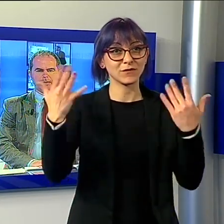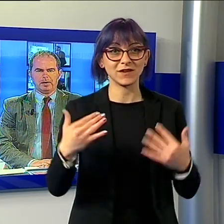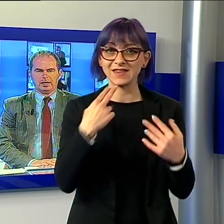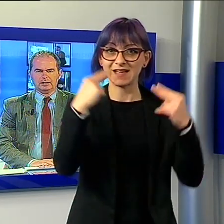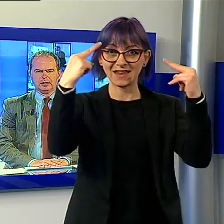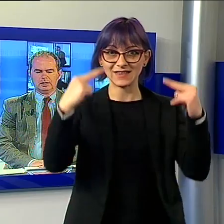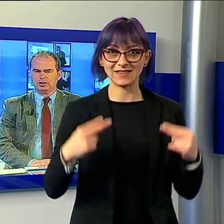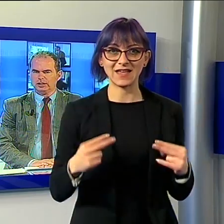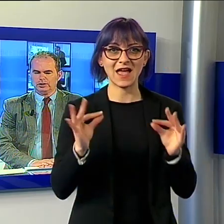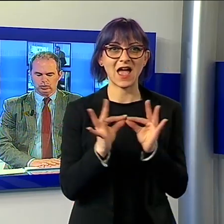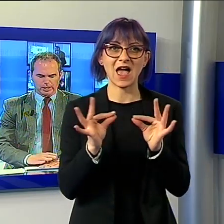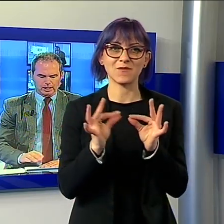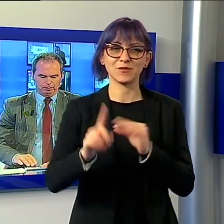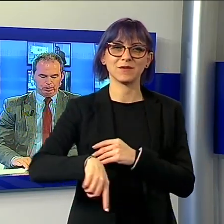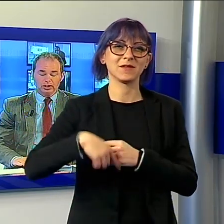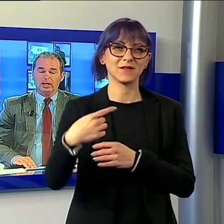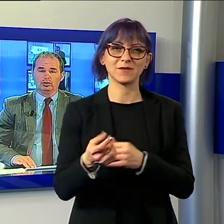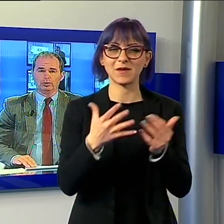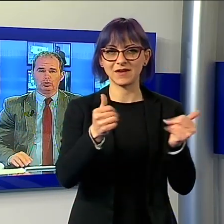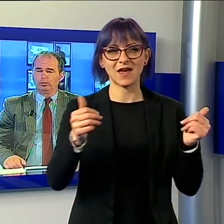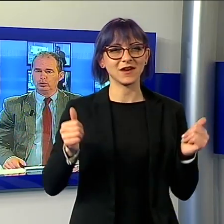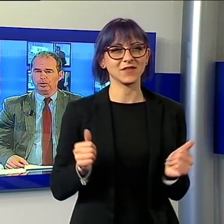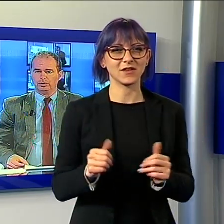parte della TG. Adesso c'è la pubblicità e subito dopo lo sport.